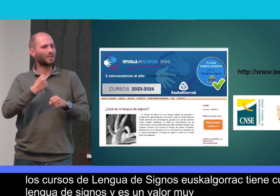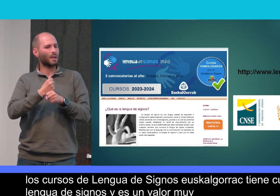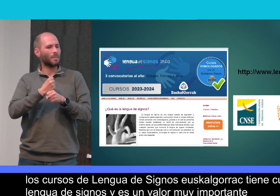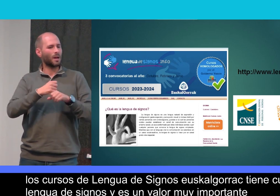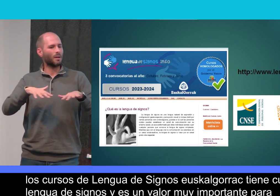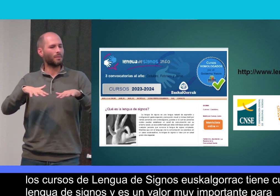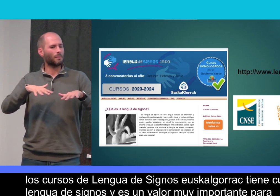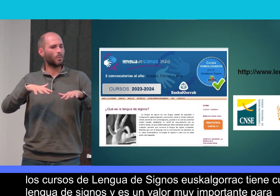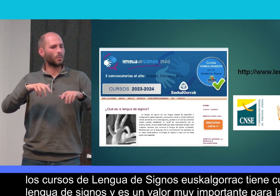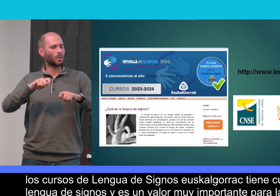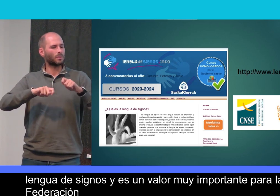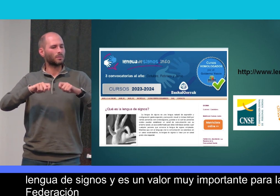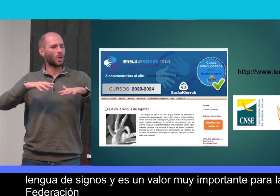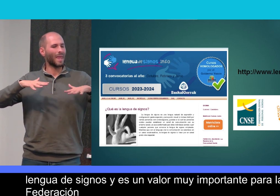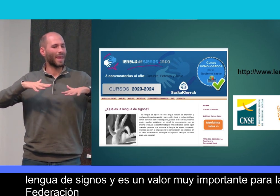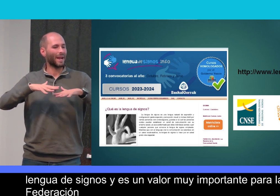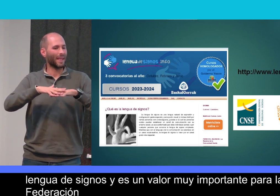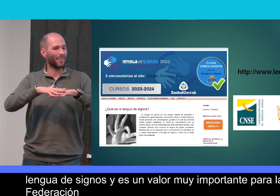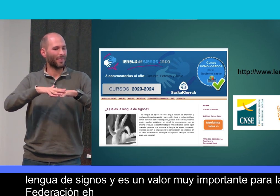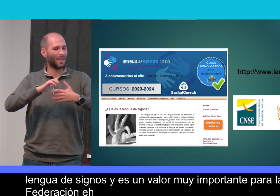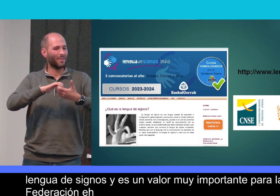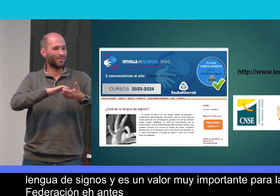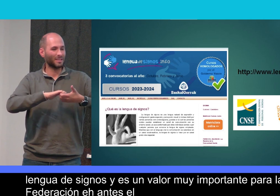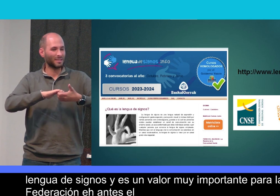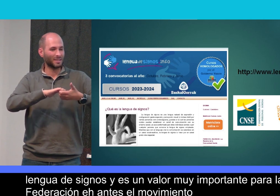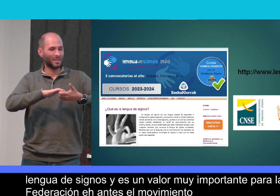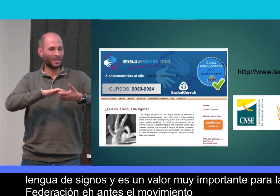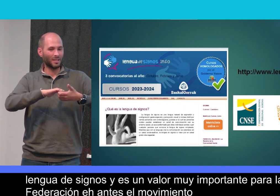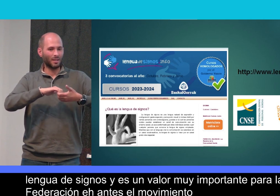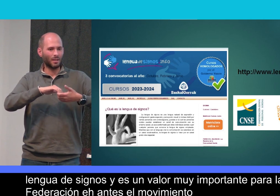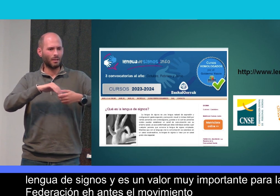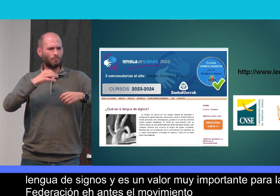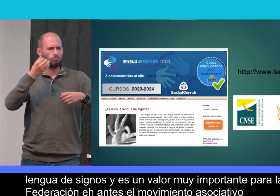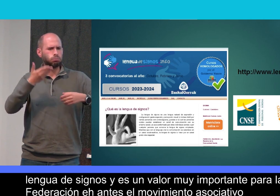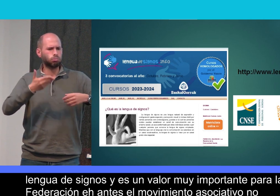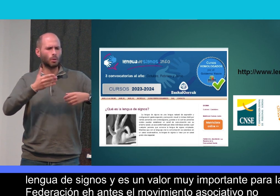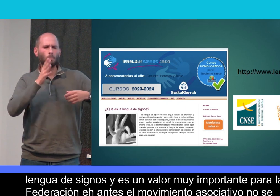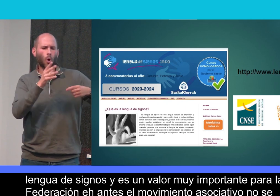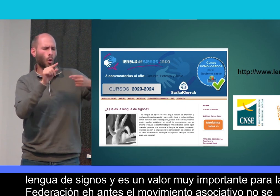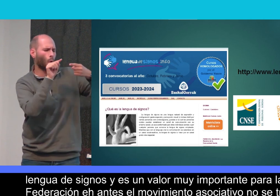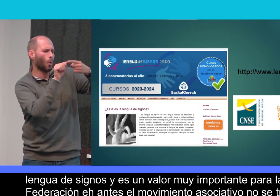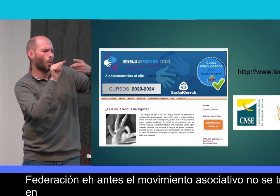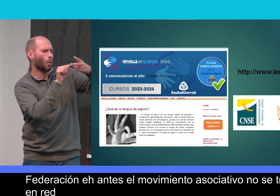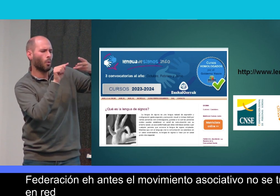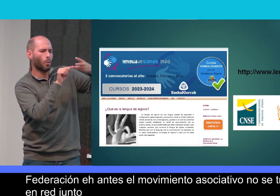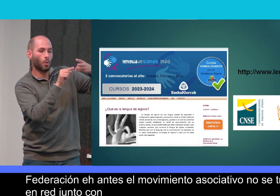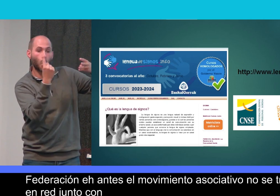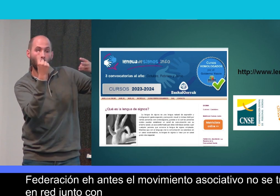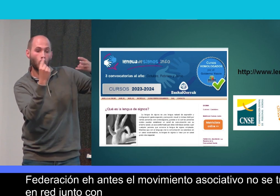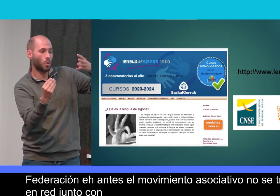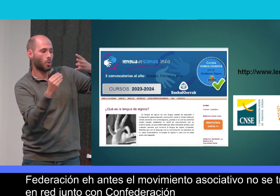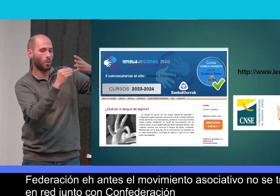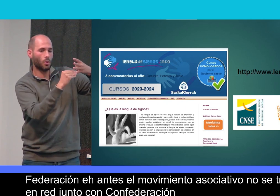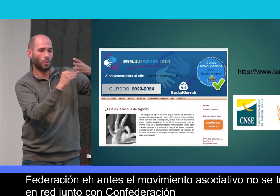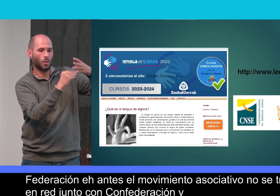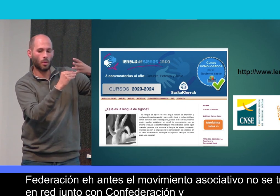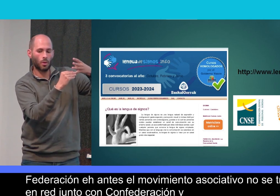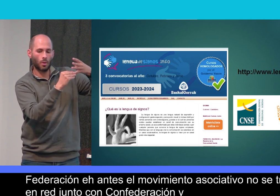la federación. Antes el movimiento asociativo, ¿no? Se trabajaba en red junto con confederación y había diferentes